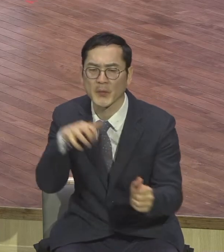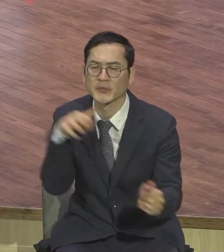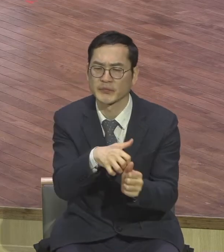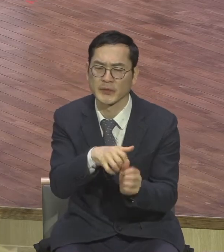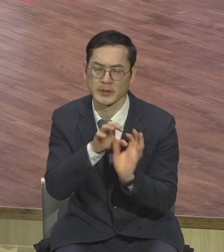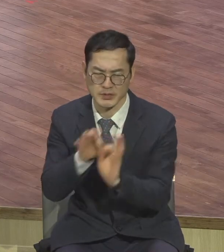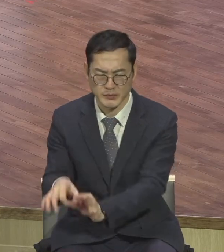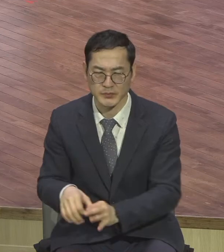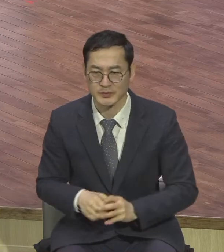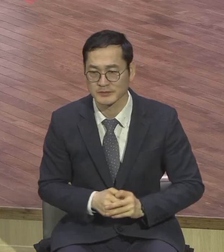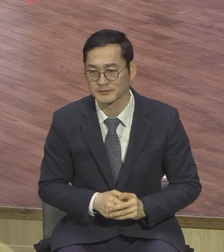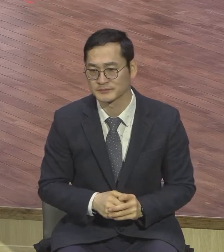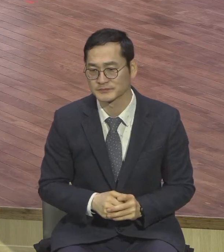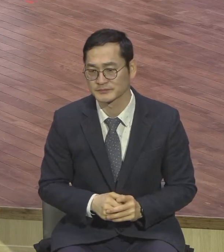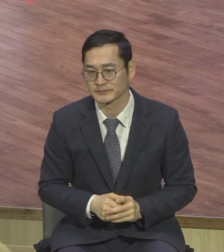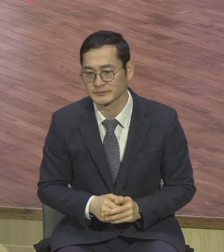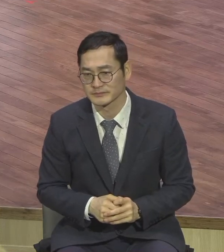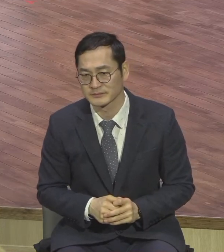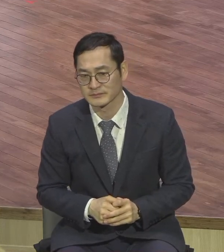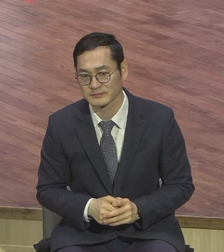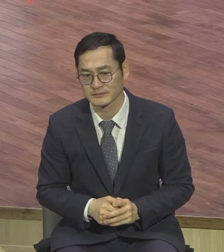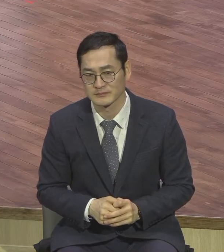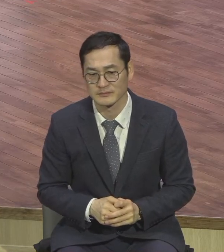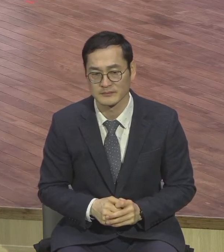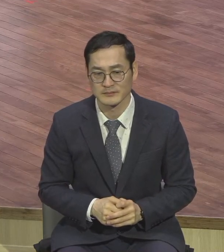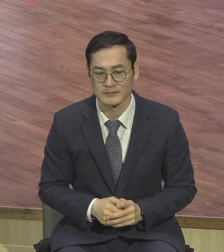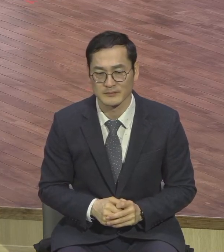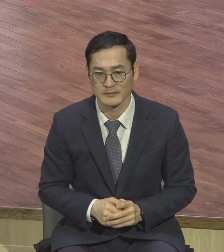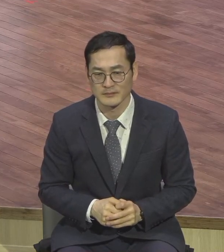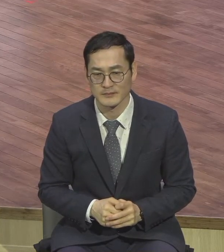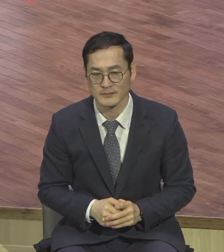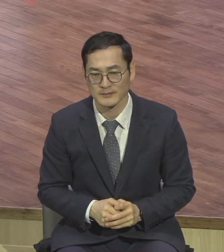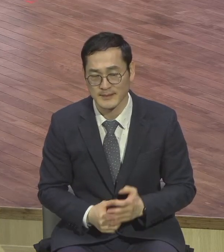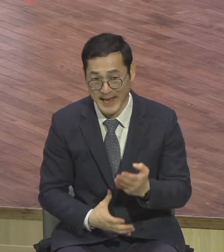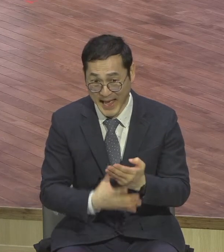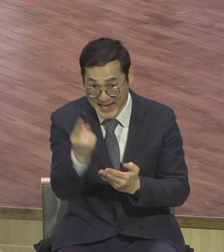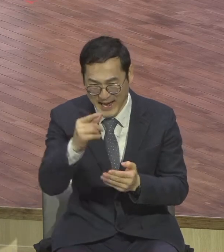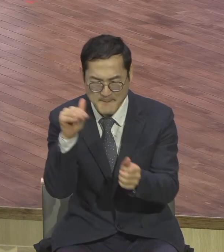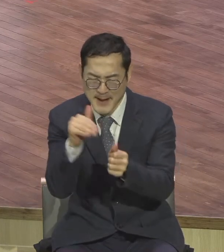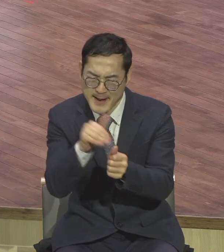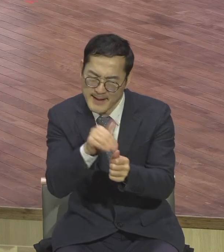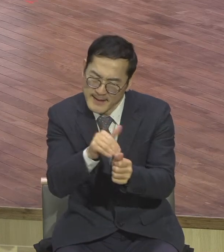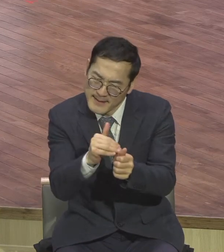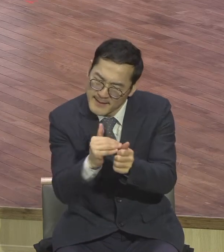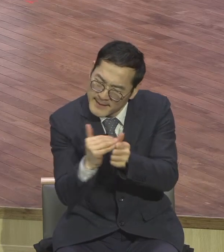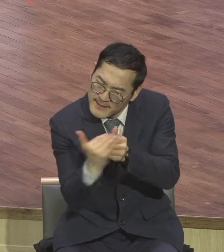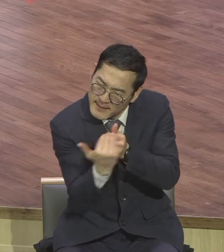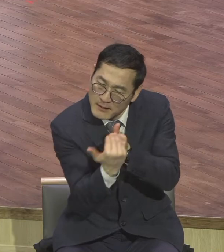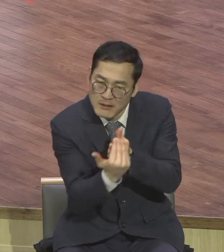방법 가리지 않고 잠작 잠도 자지 않고 꽉 찼습니다 꽉 찼어